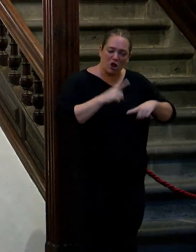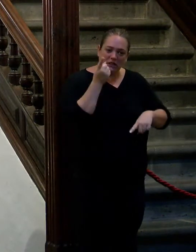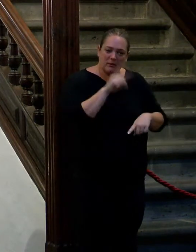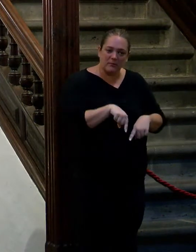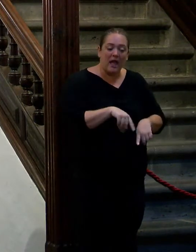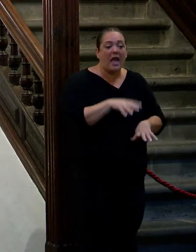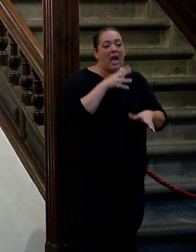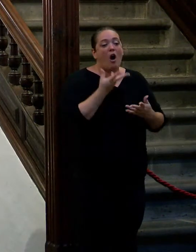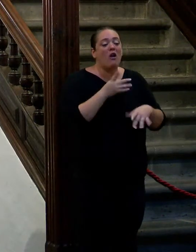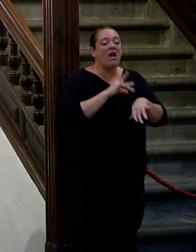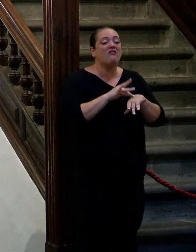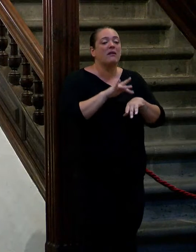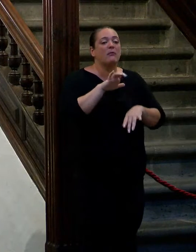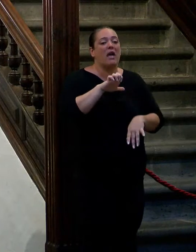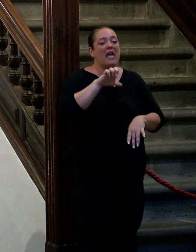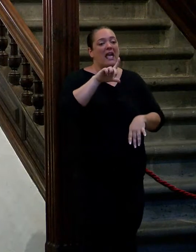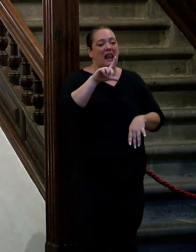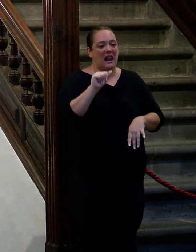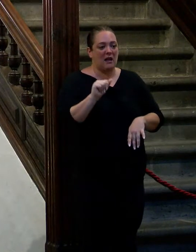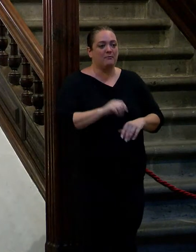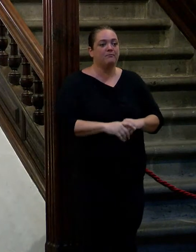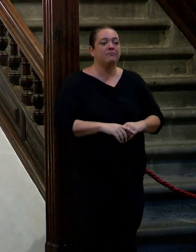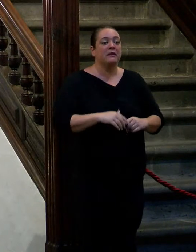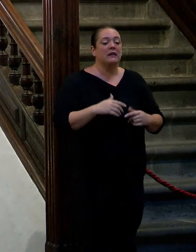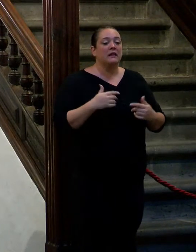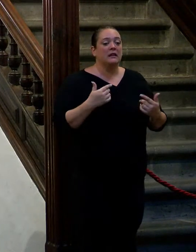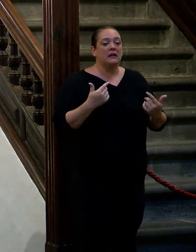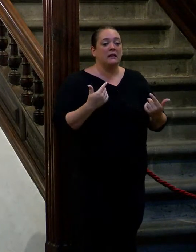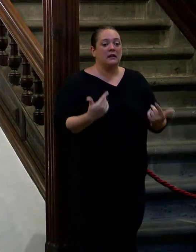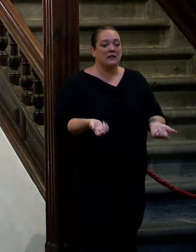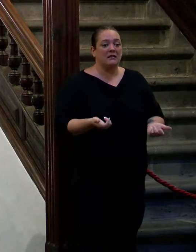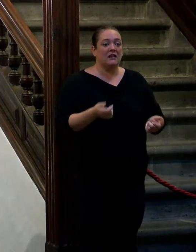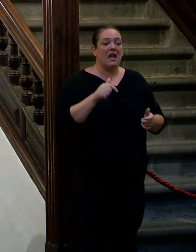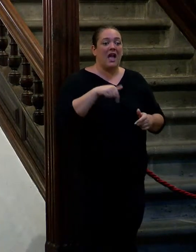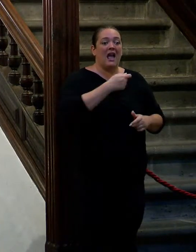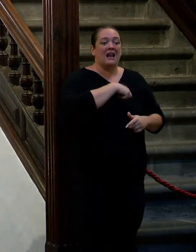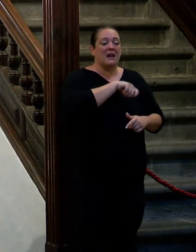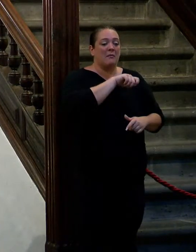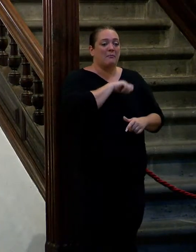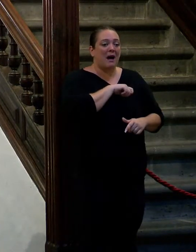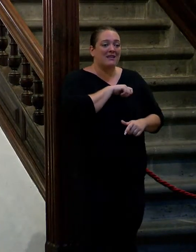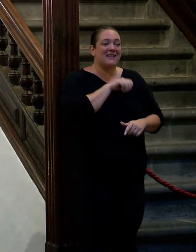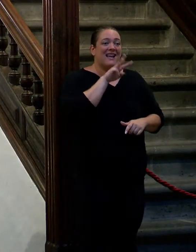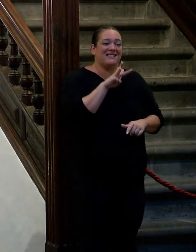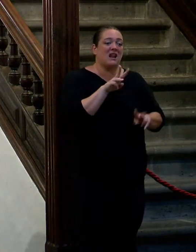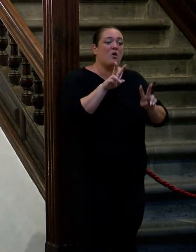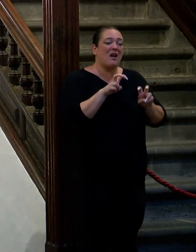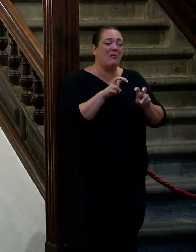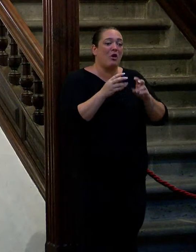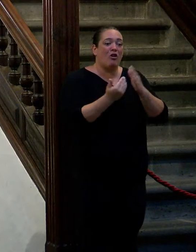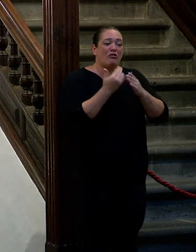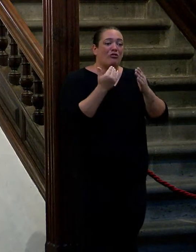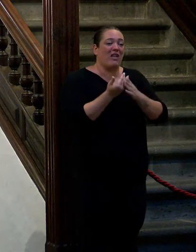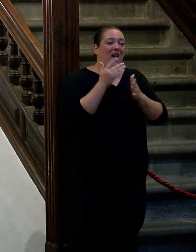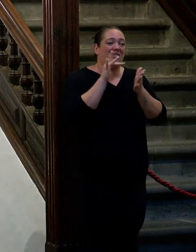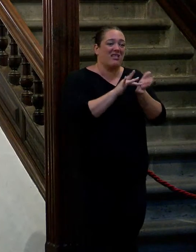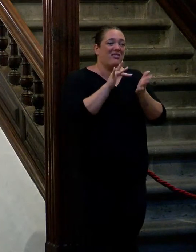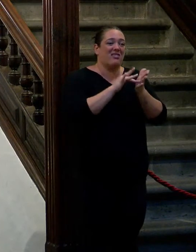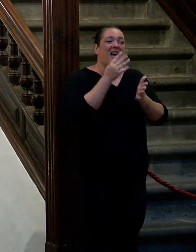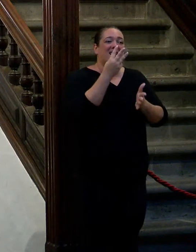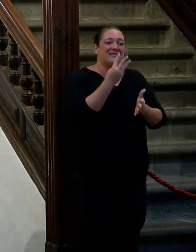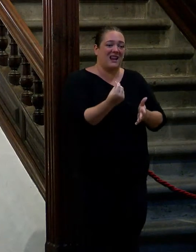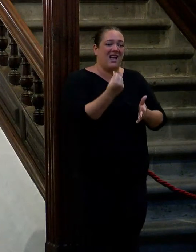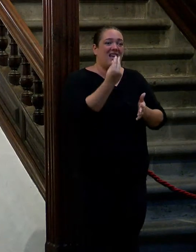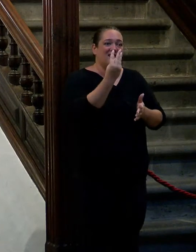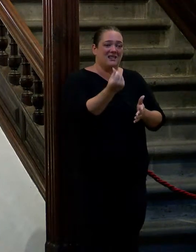ahora enfermo de ELA y cada día hay tres nuevos enfermos de ELA en España y seguramente tres se van cada día pero se ha convertido en portavoz de todos